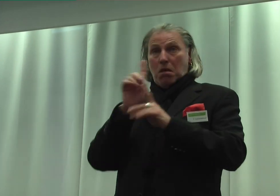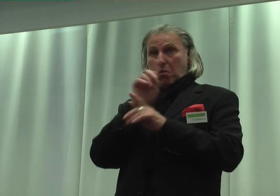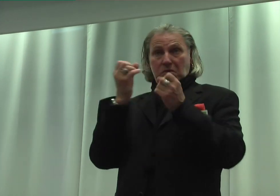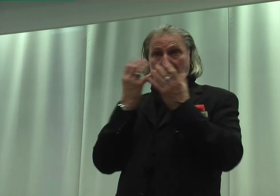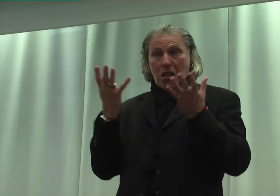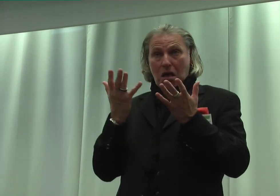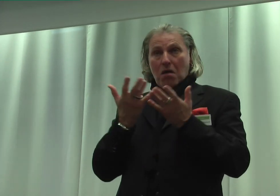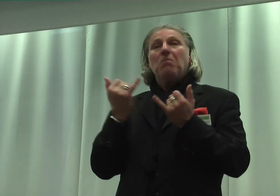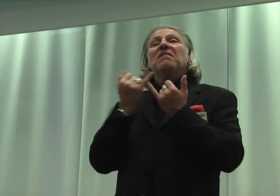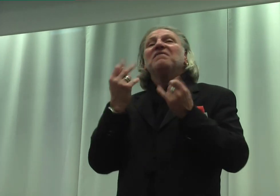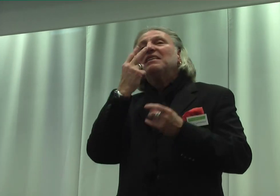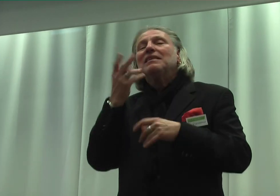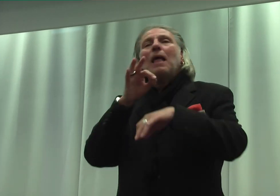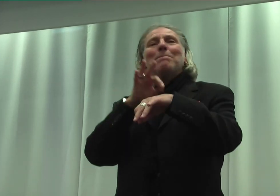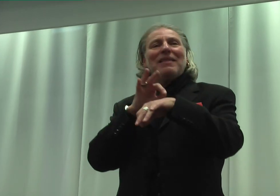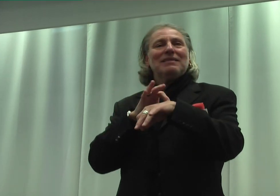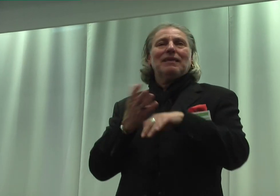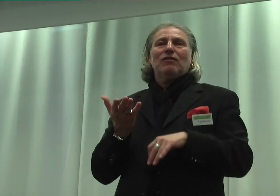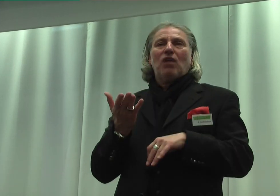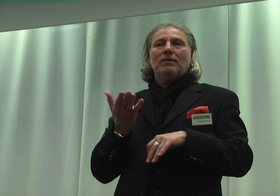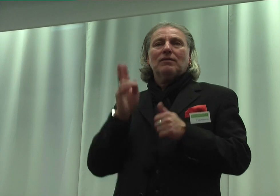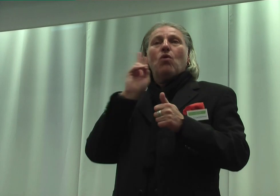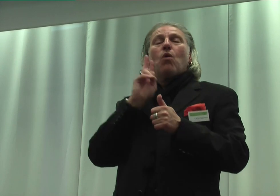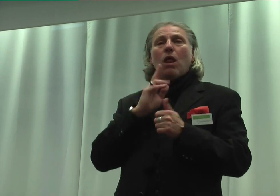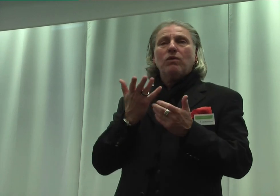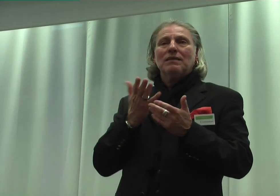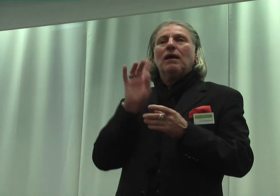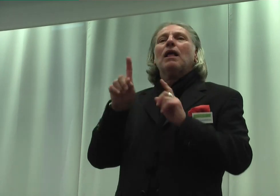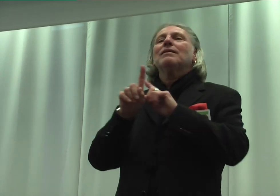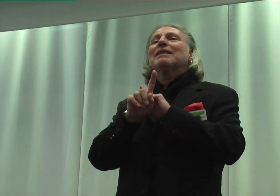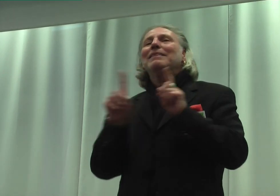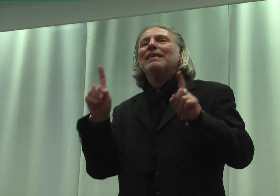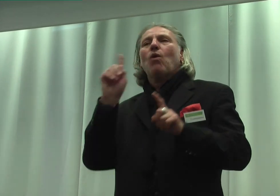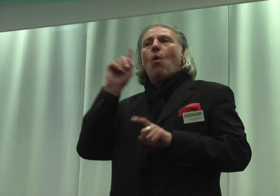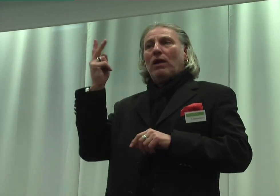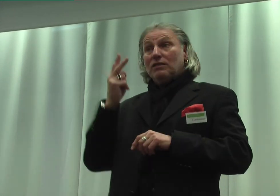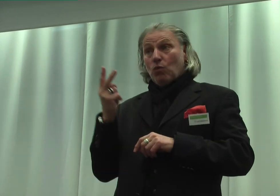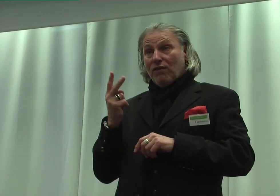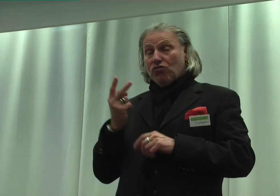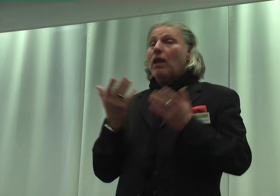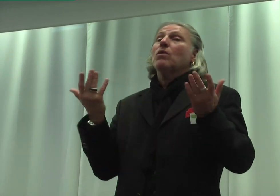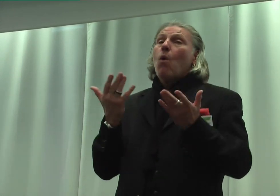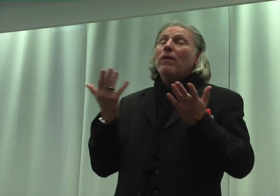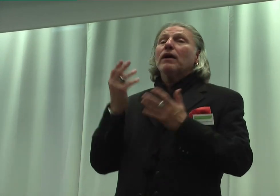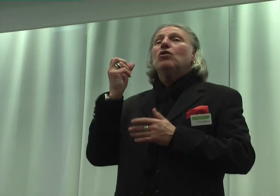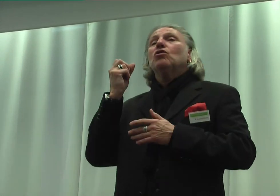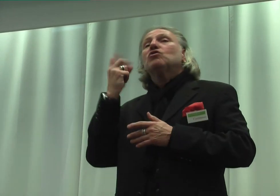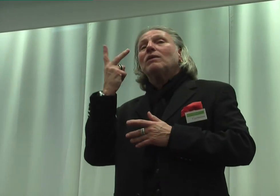medizinische Ansatz, Gehörlosigkeit als nicht höhere zu verstehen, oder eine soziale Demolition